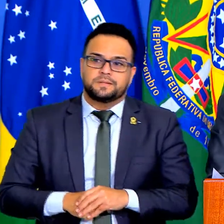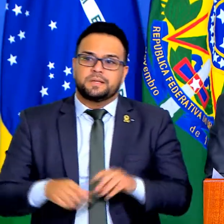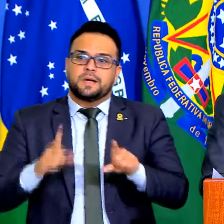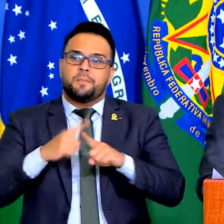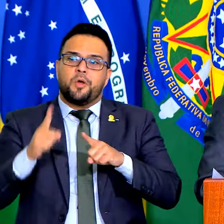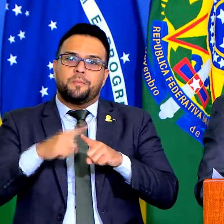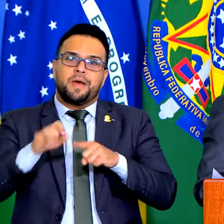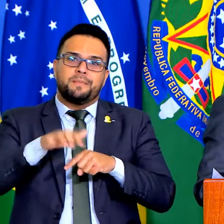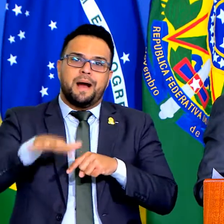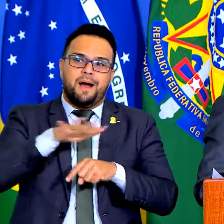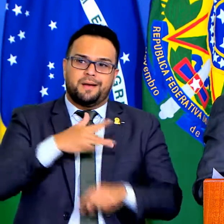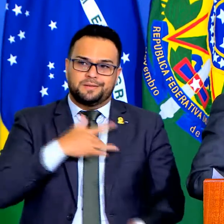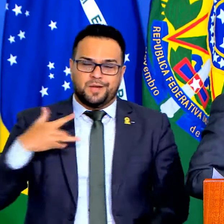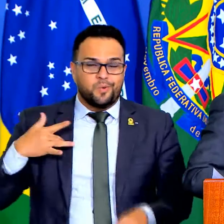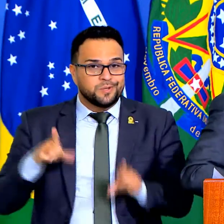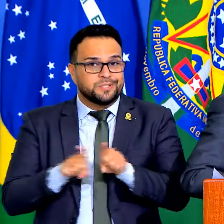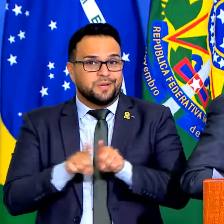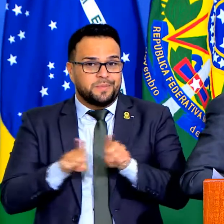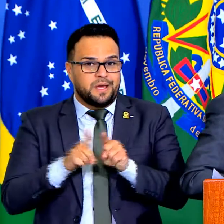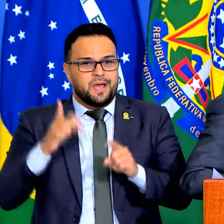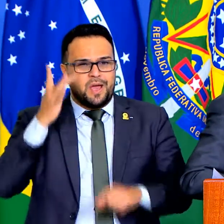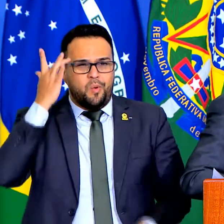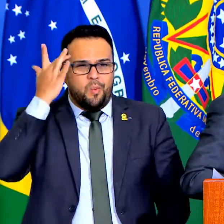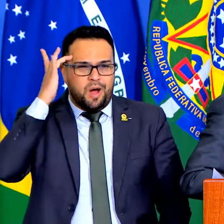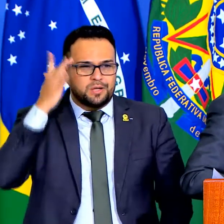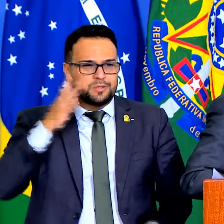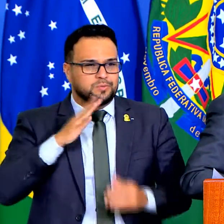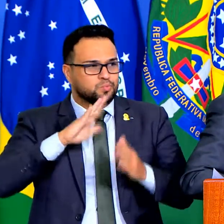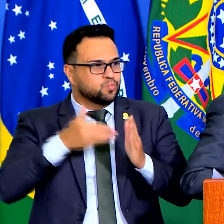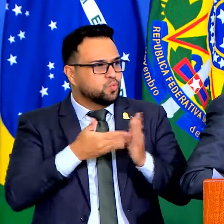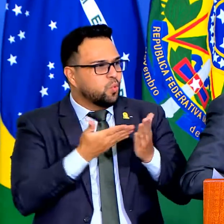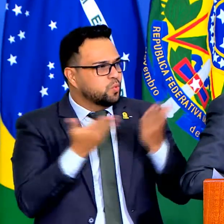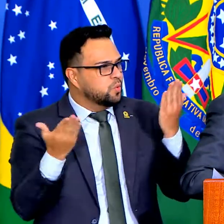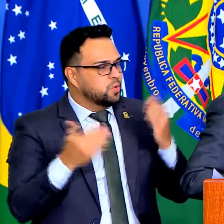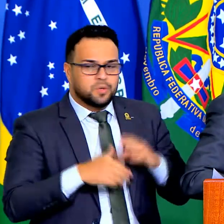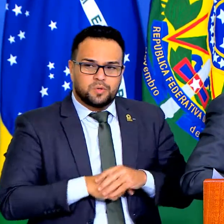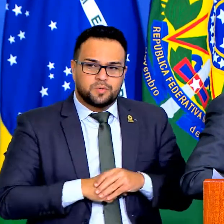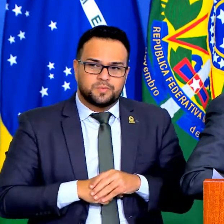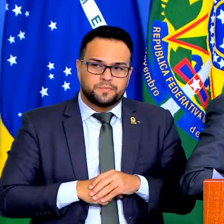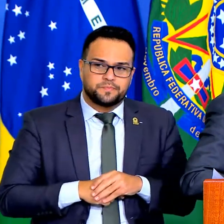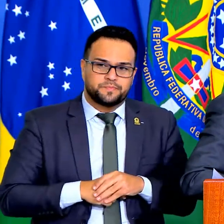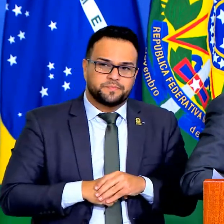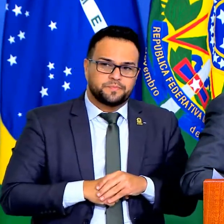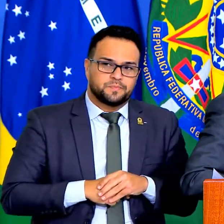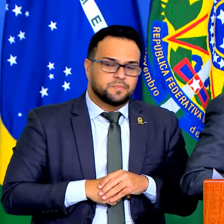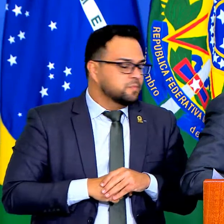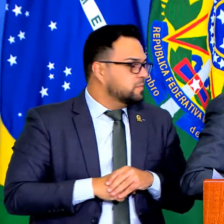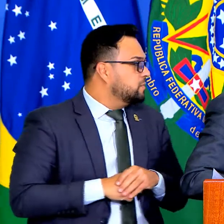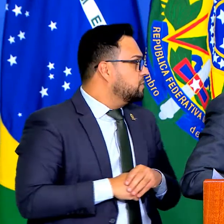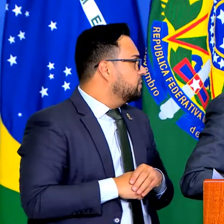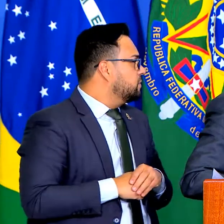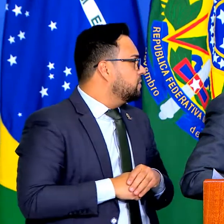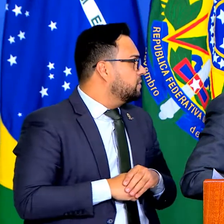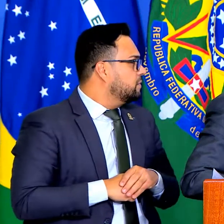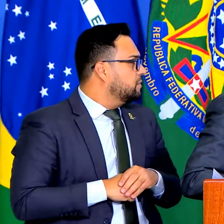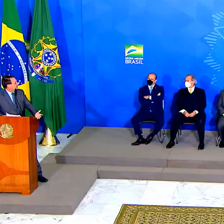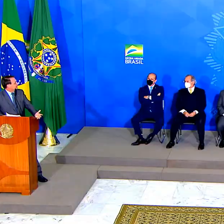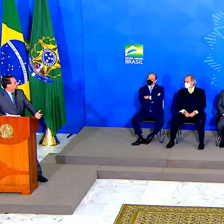eu acho que todo mundo aqui tem, qual é teu aditivo, Paulo Guedes, você está dando risada, qual é o aditivo, já que você está dando risada,